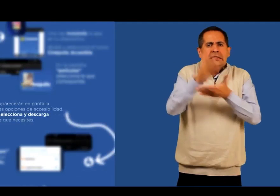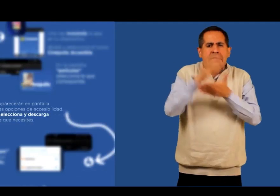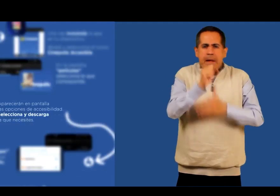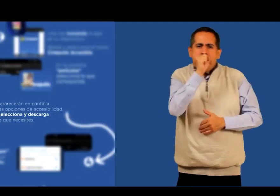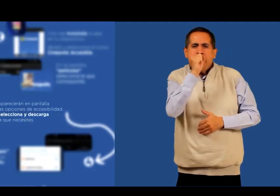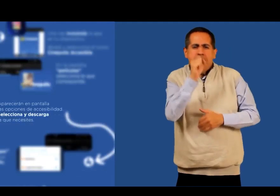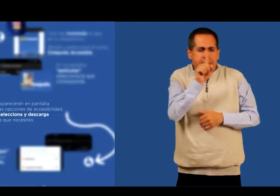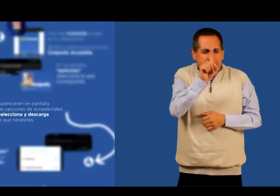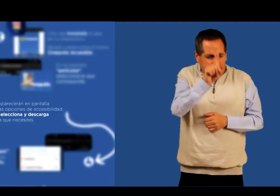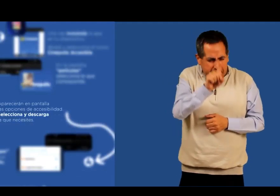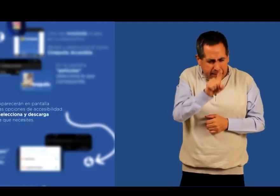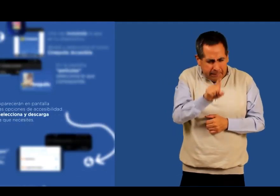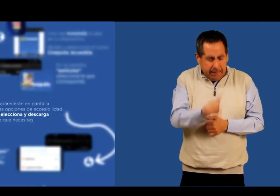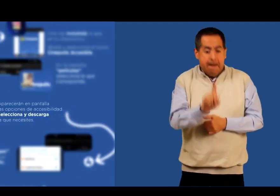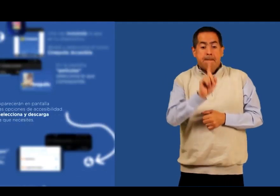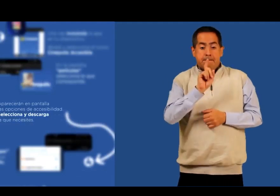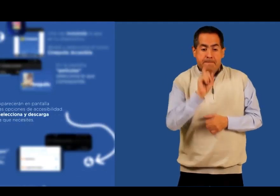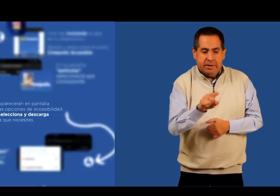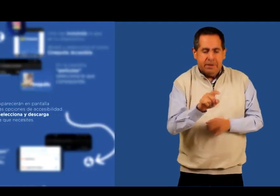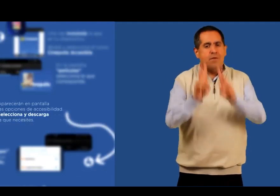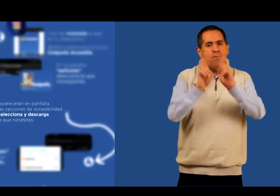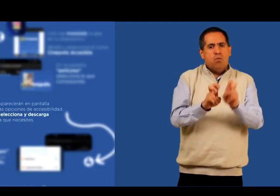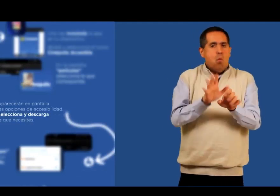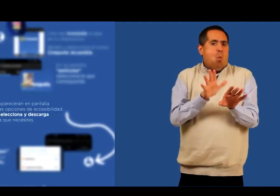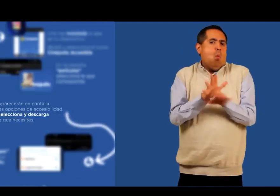Aparecerán en pantalla las opciones de accesibilidad.